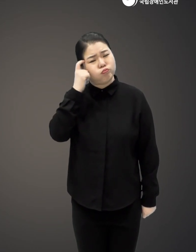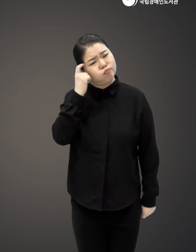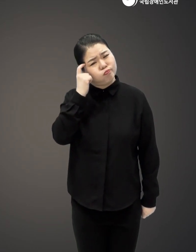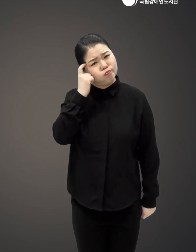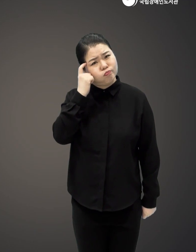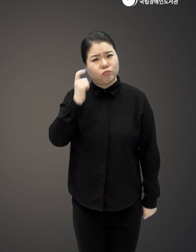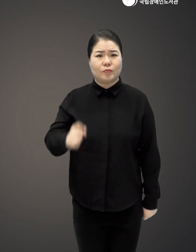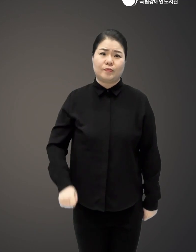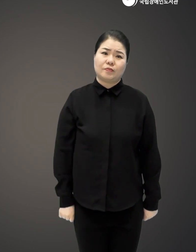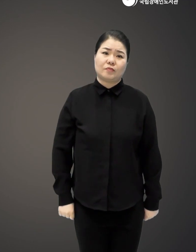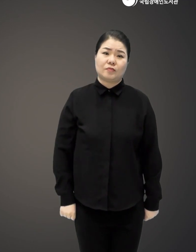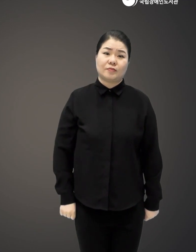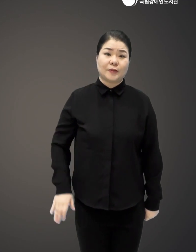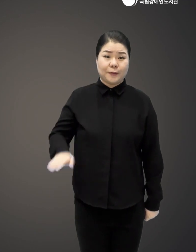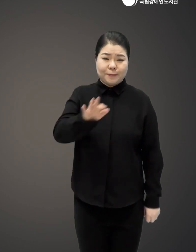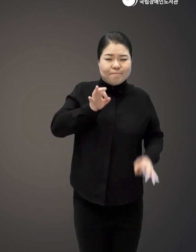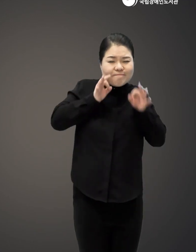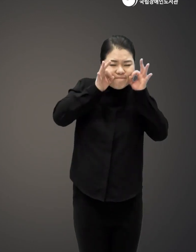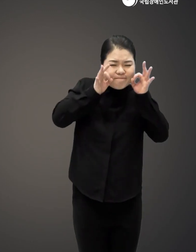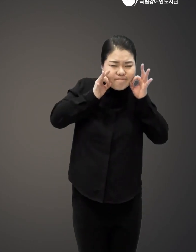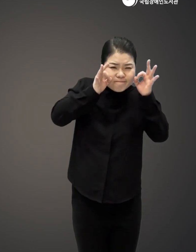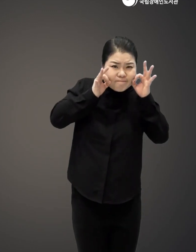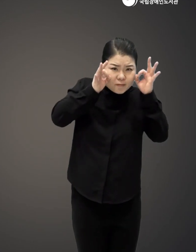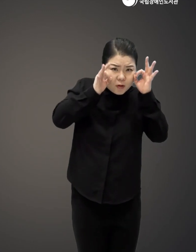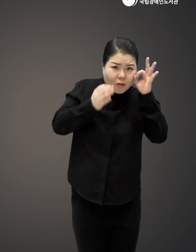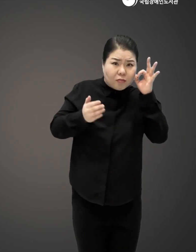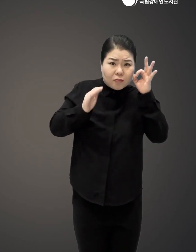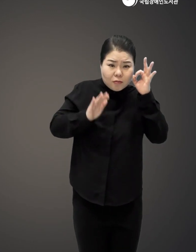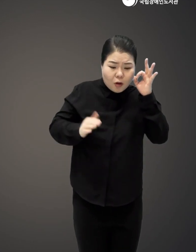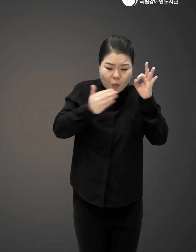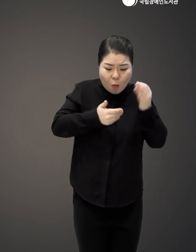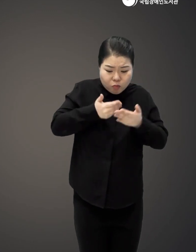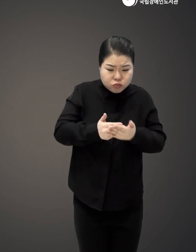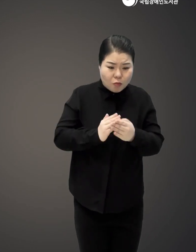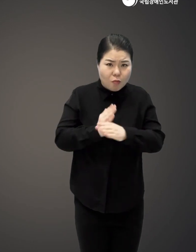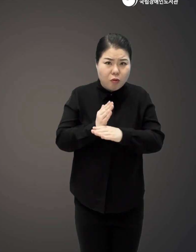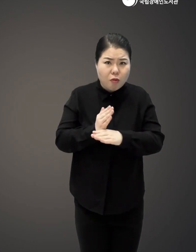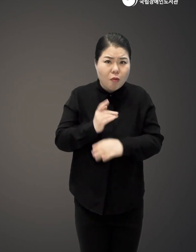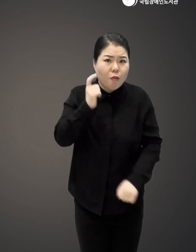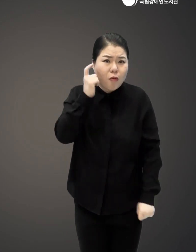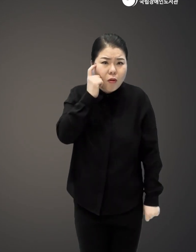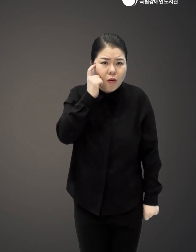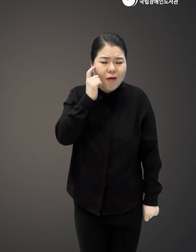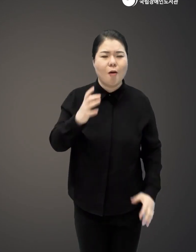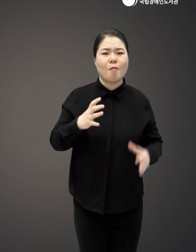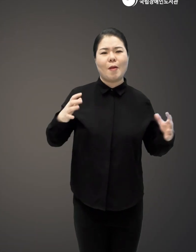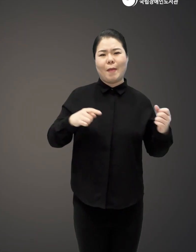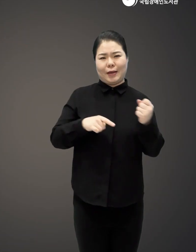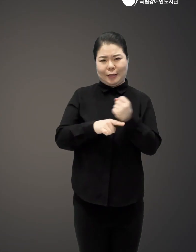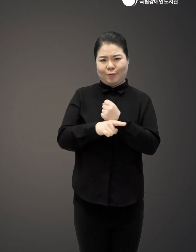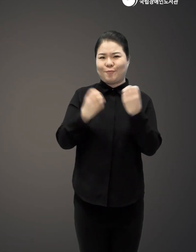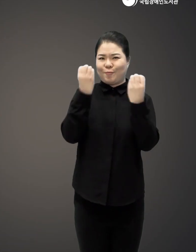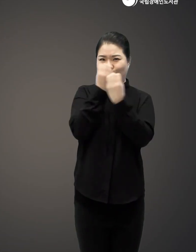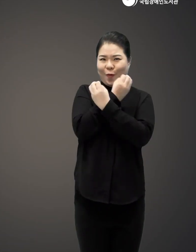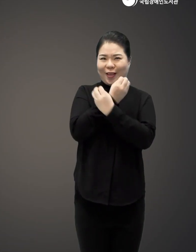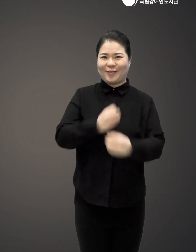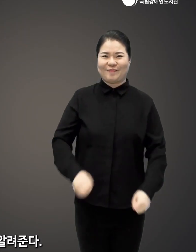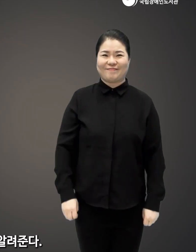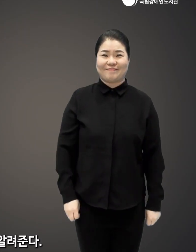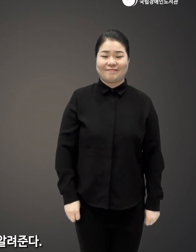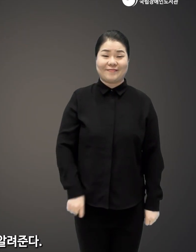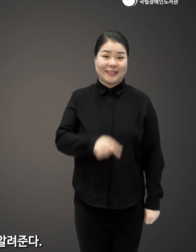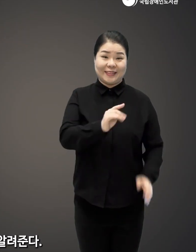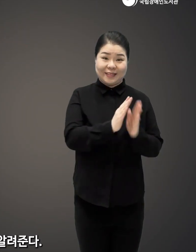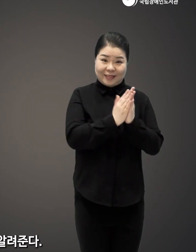수준일까 우리가 최선을 다해 노력했는데도 과체중인 이유는 비만의 원인을 잘못 알았기 때문이다